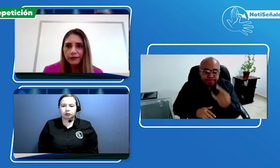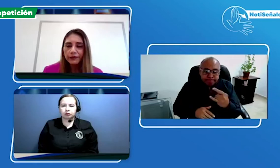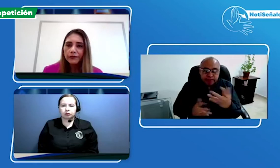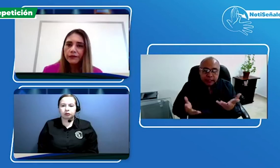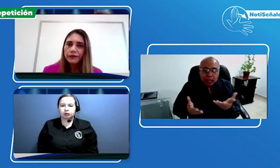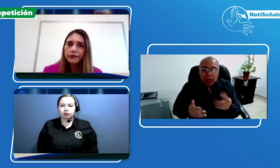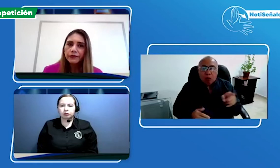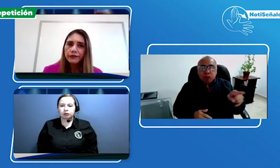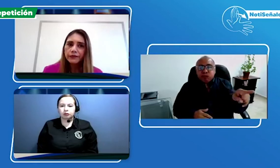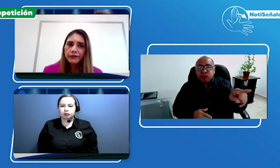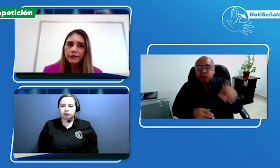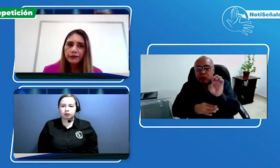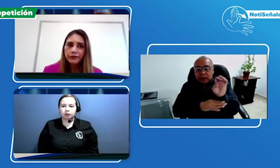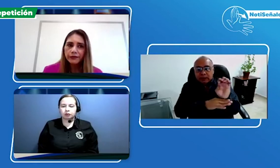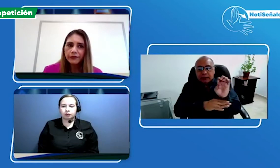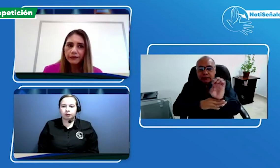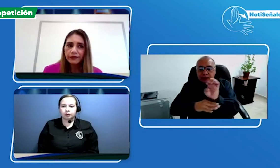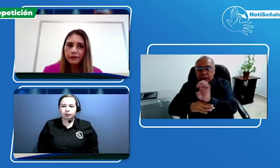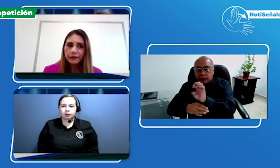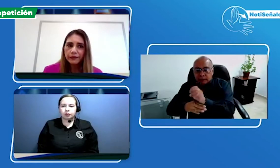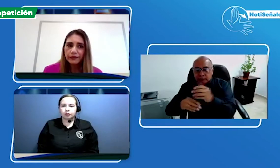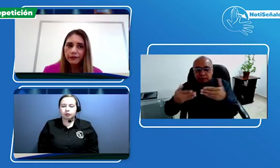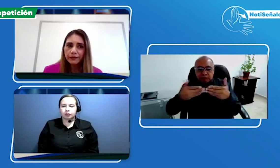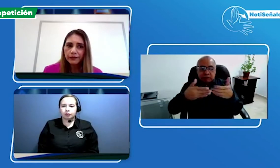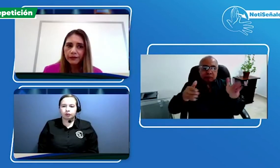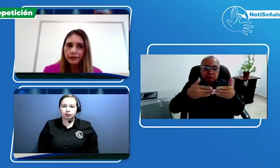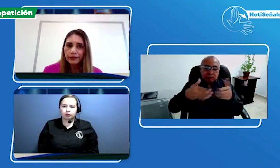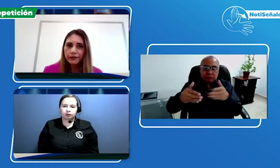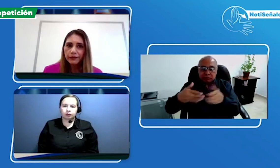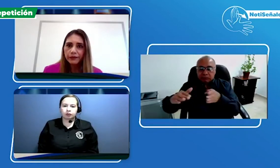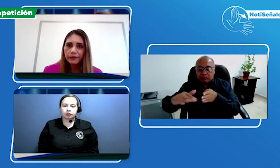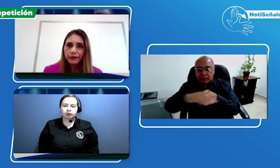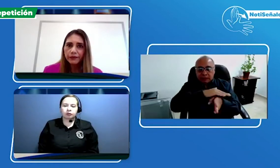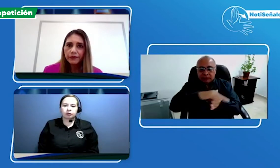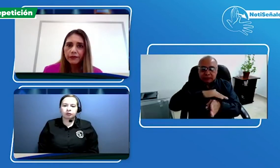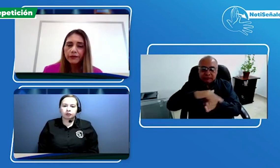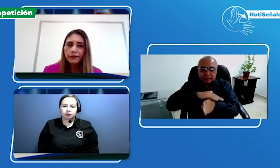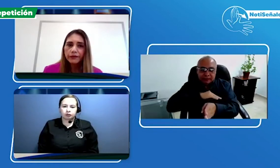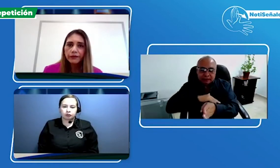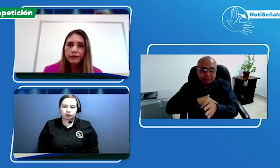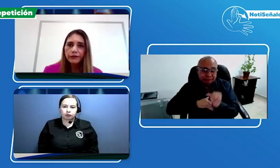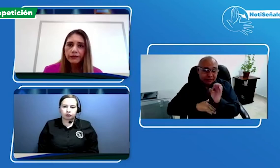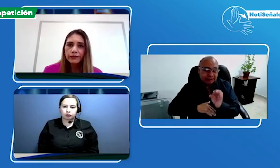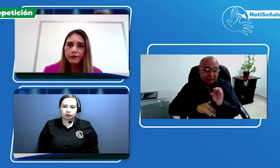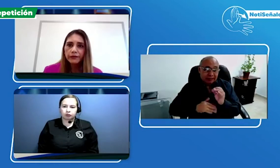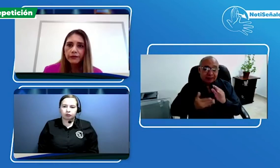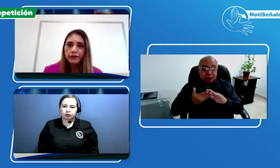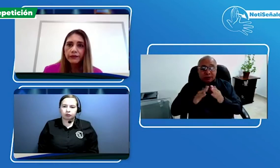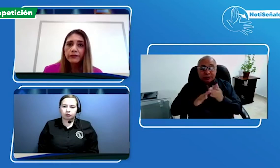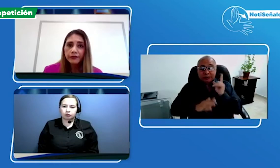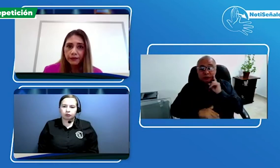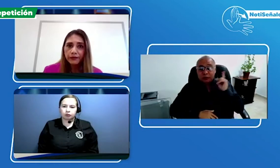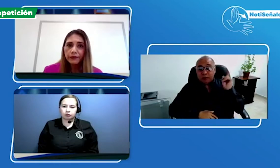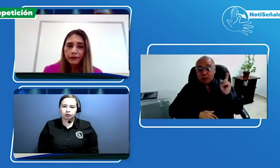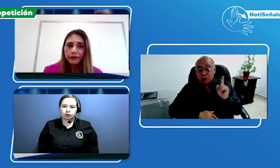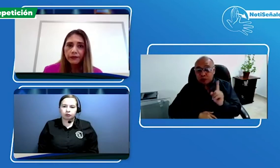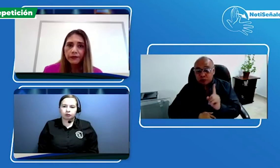y de hecho, la comunidad sorda siempre ha estado interesada en que en este tipo de entidades que son accesibles,